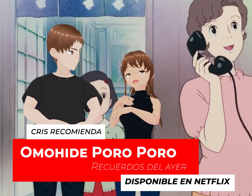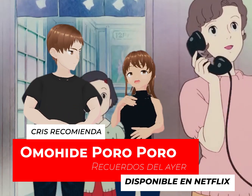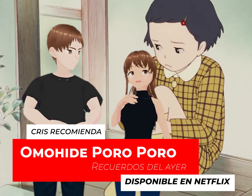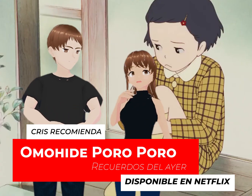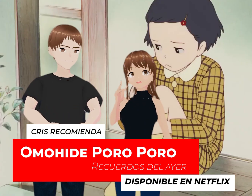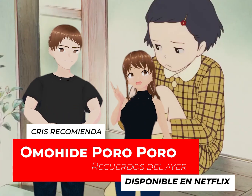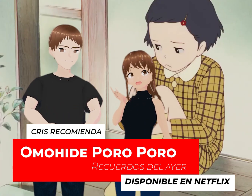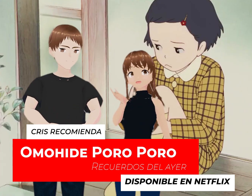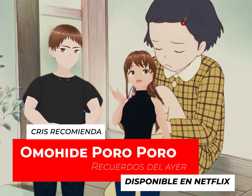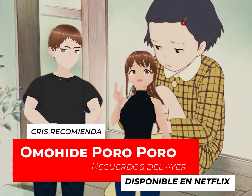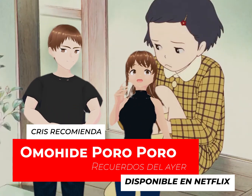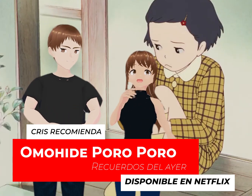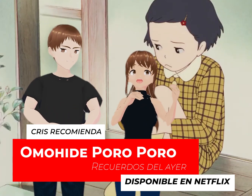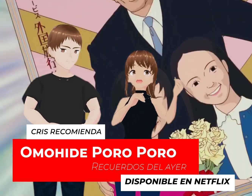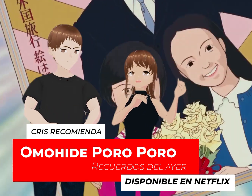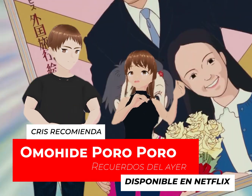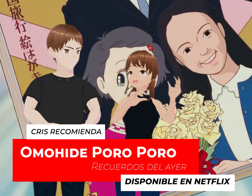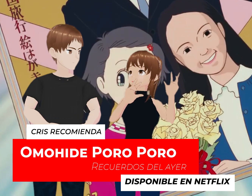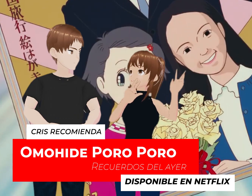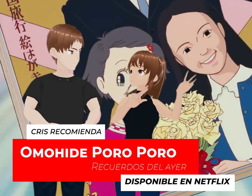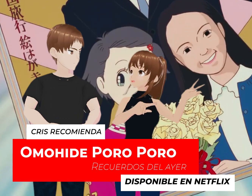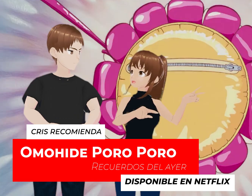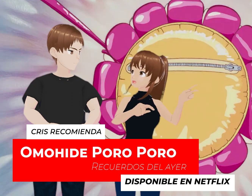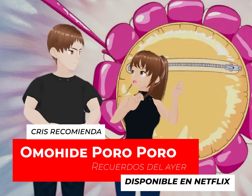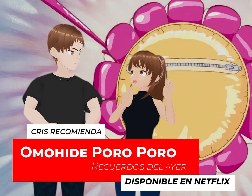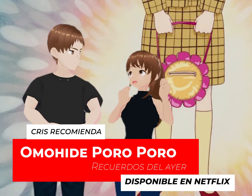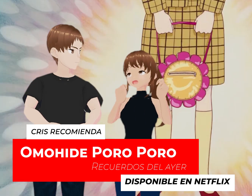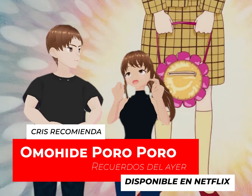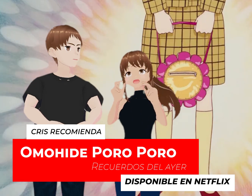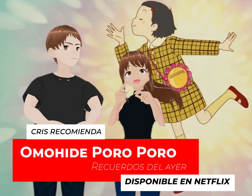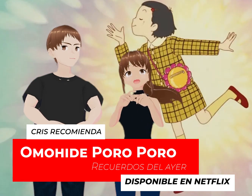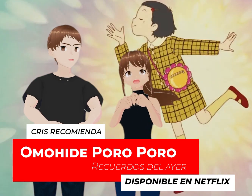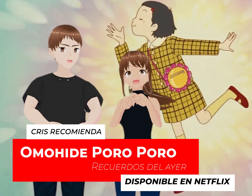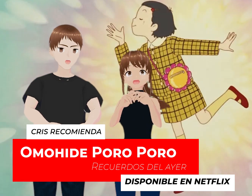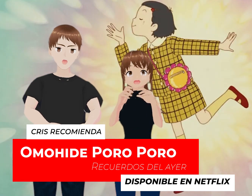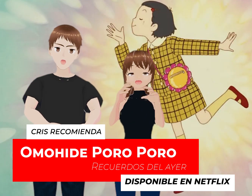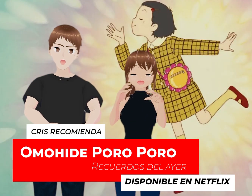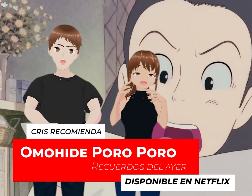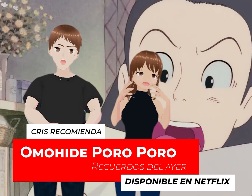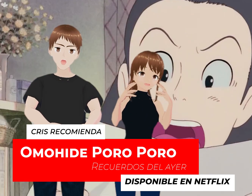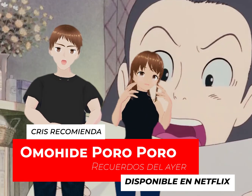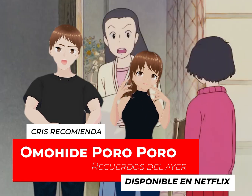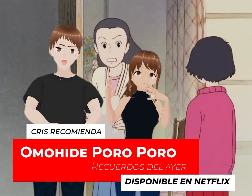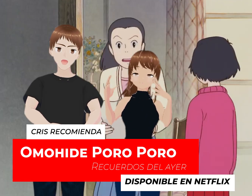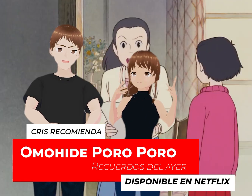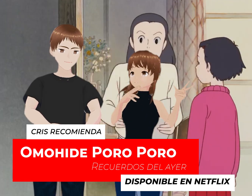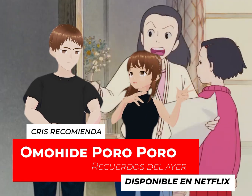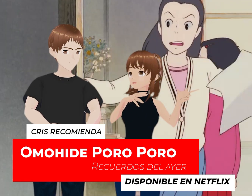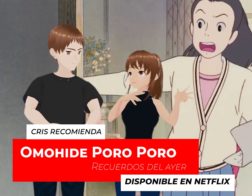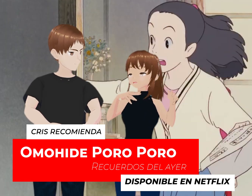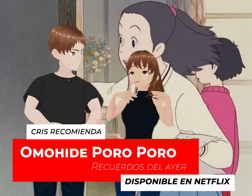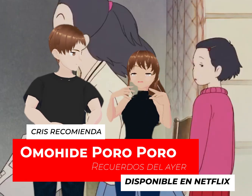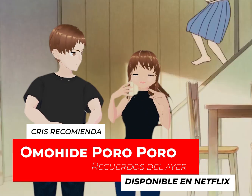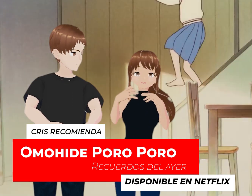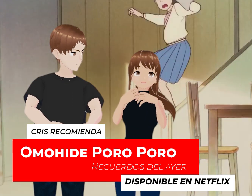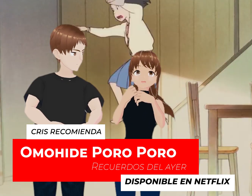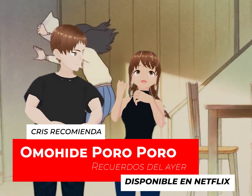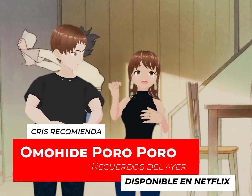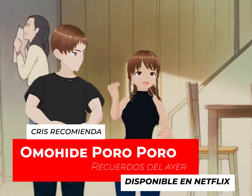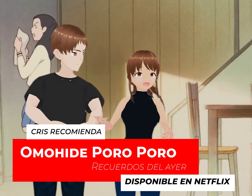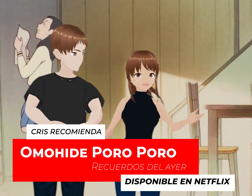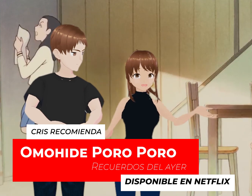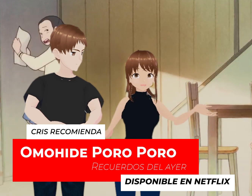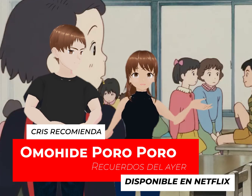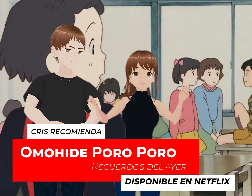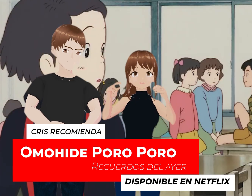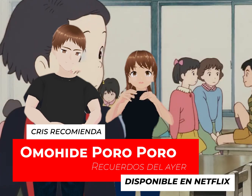esta historia De cuando ella era chavita De las amigas populares De la... De ella que era Pues un poquito rara Pero a la vez era muy